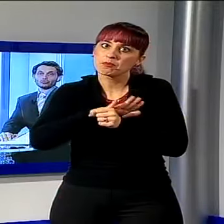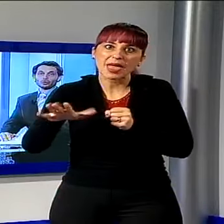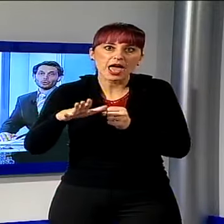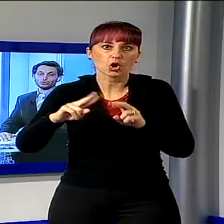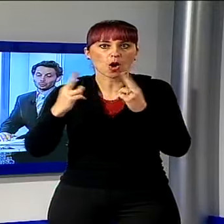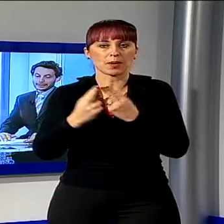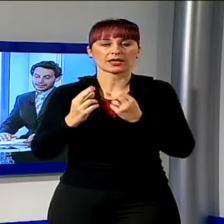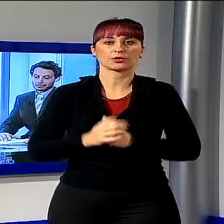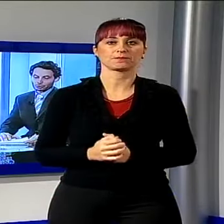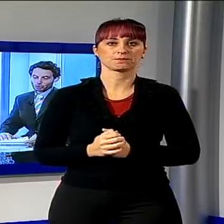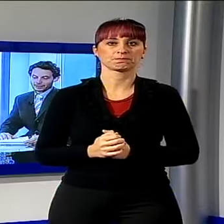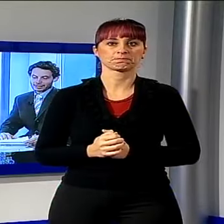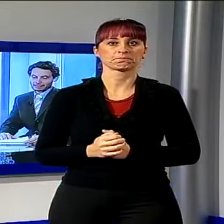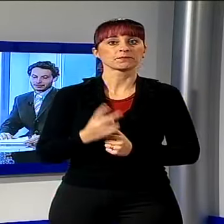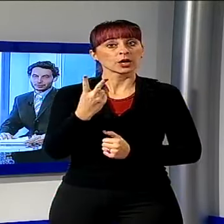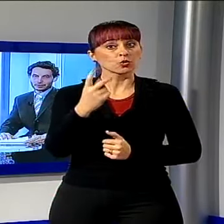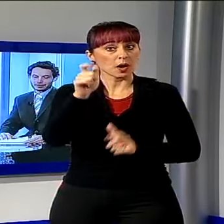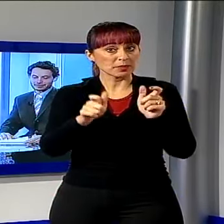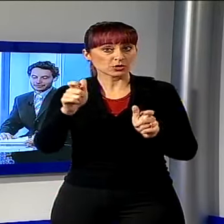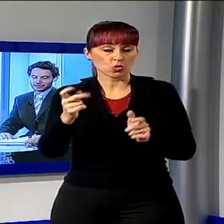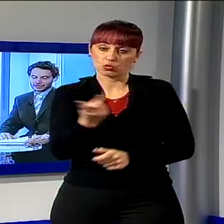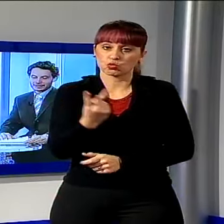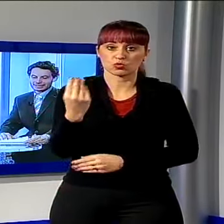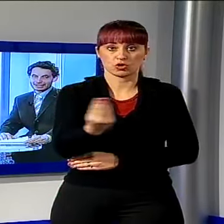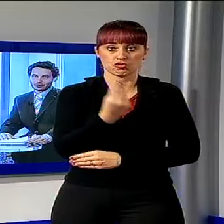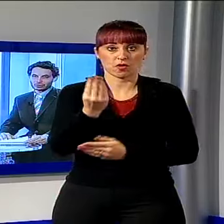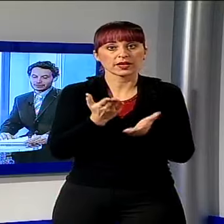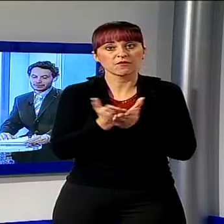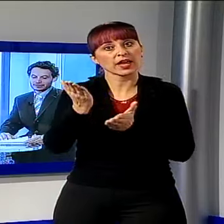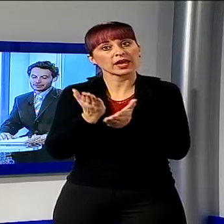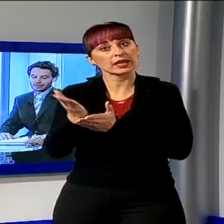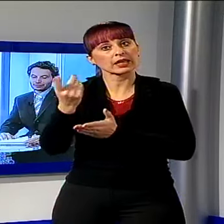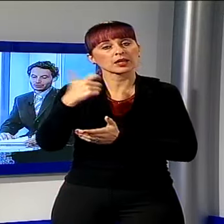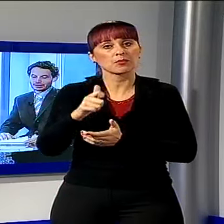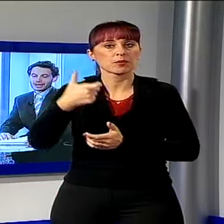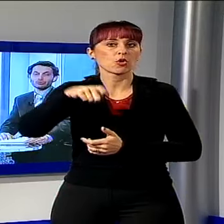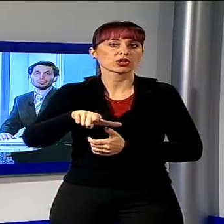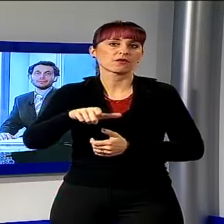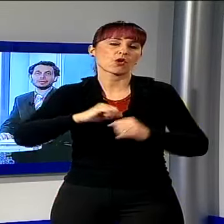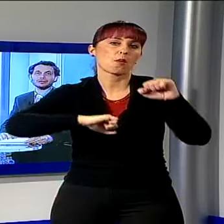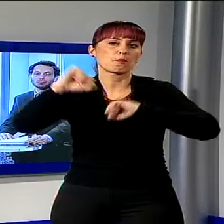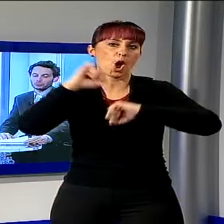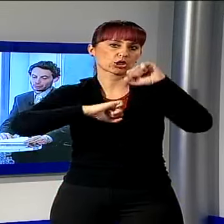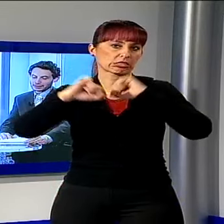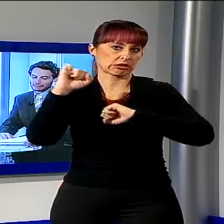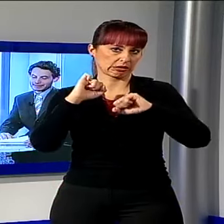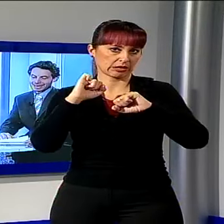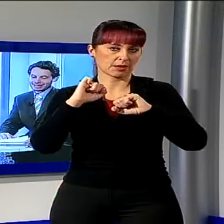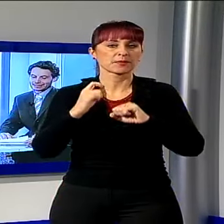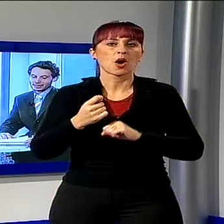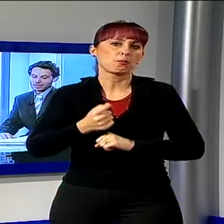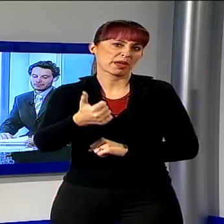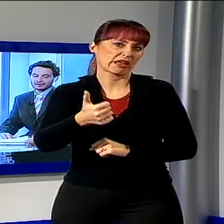Sono due entrambi giovani, le persone rimaste ferite nella notte di San Silvestro a causa dell'esplosione di